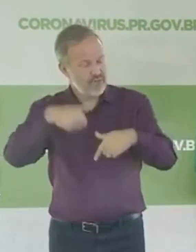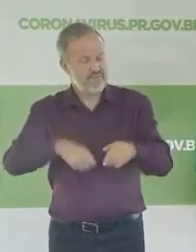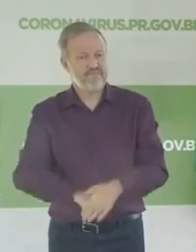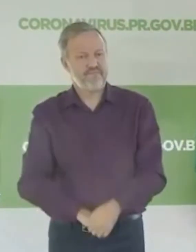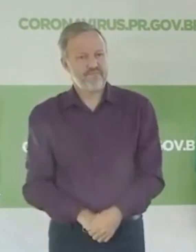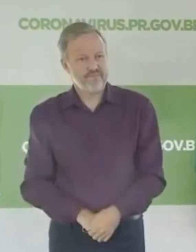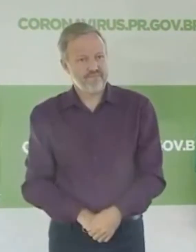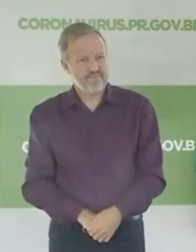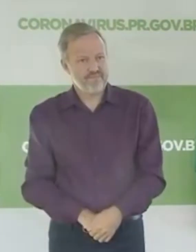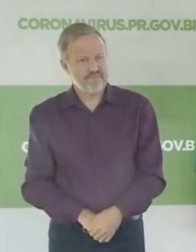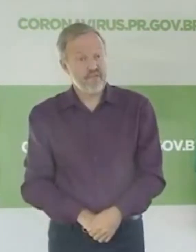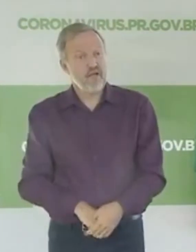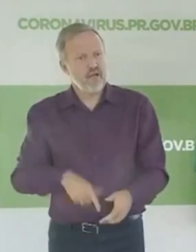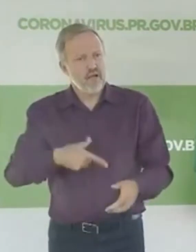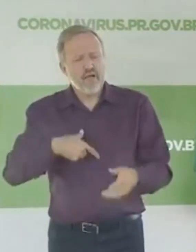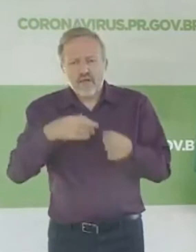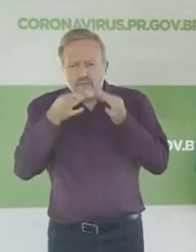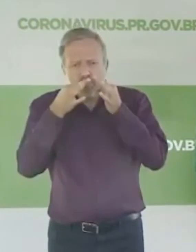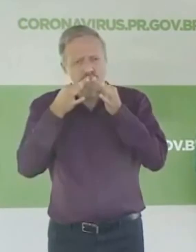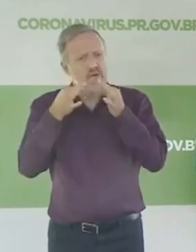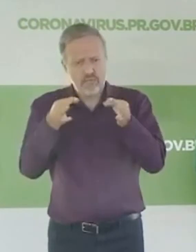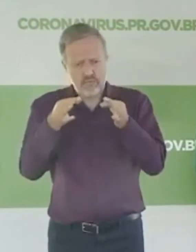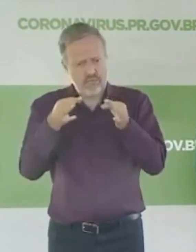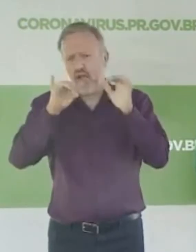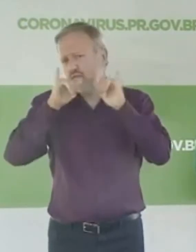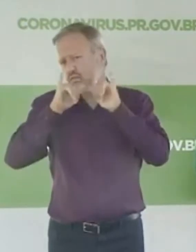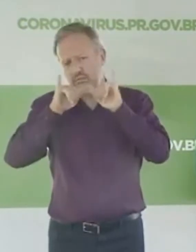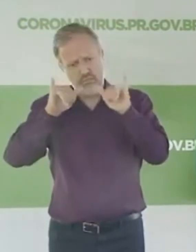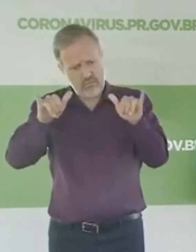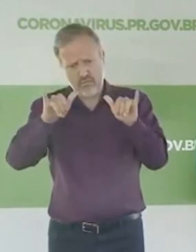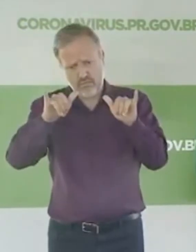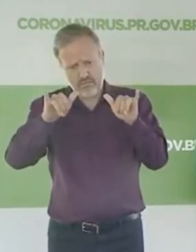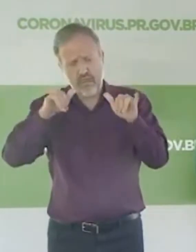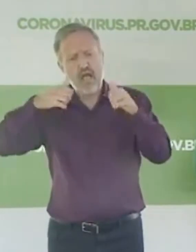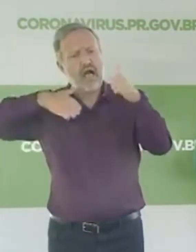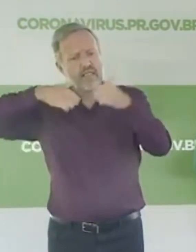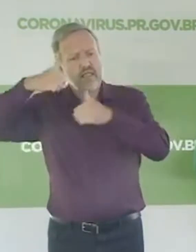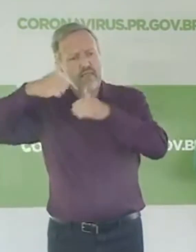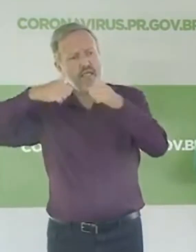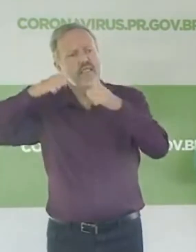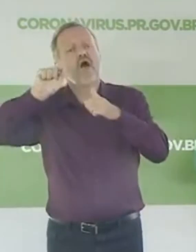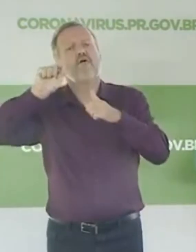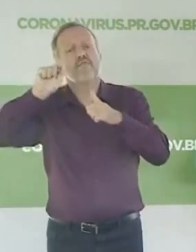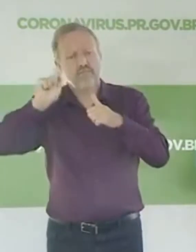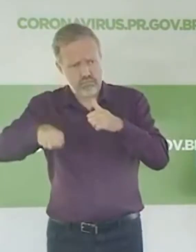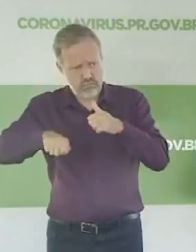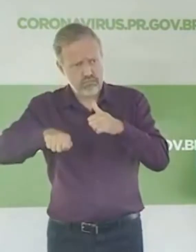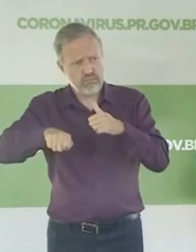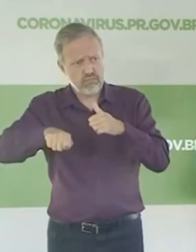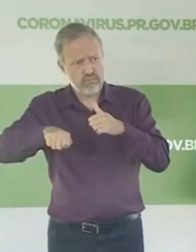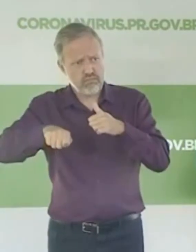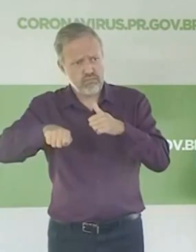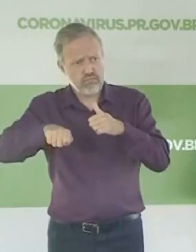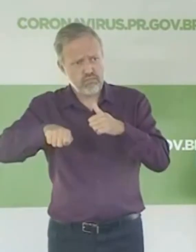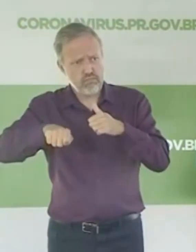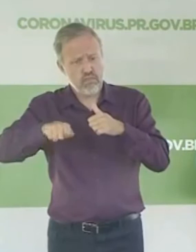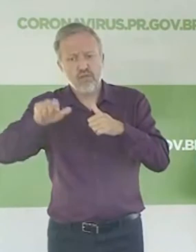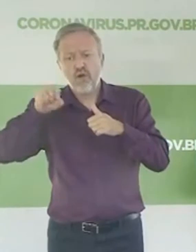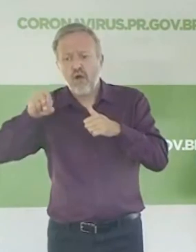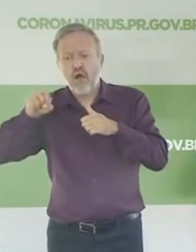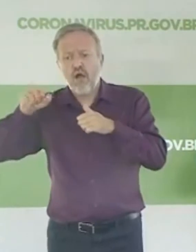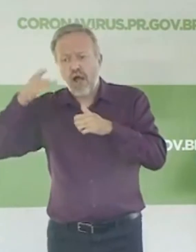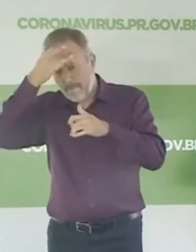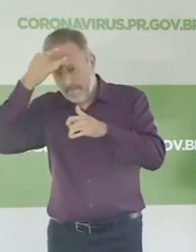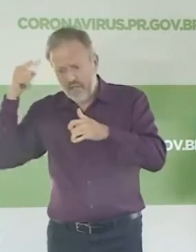a nossa recomendação é para as pessoas que, as empresas que puderem fazer com que o seu funcionário, o seu